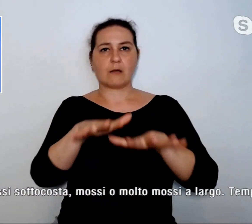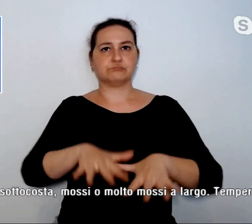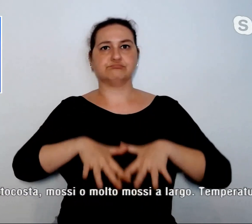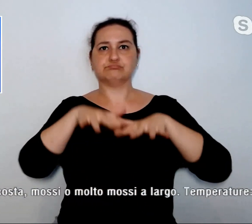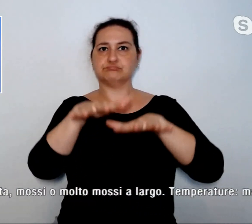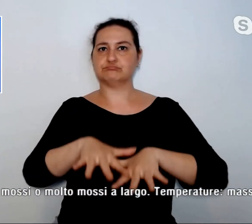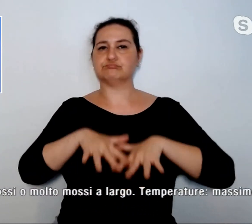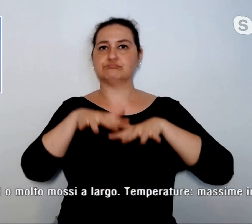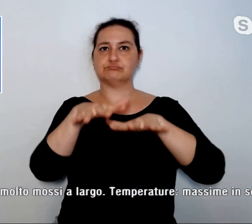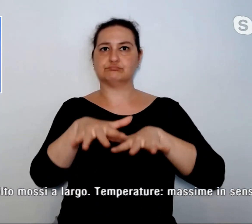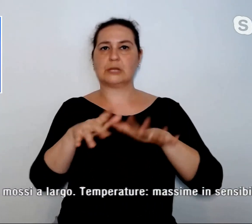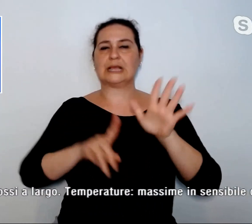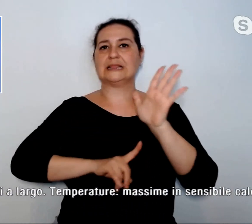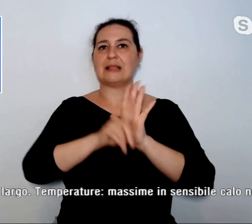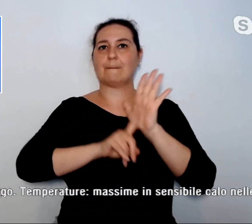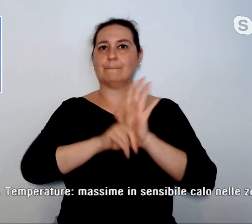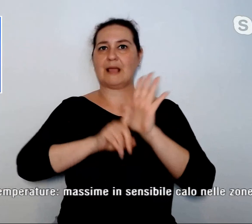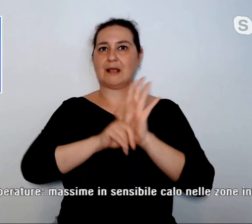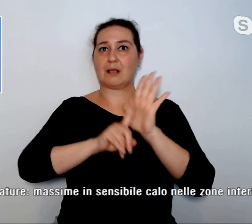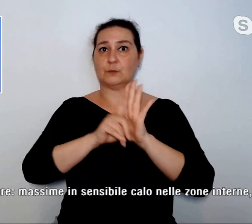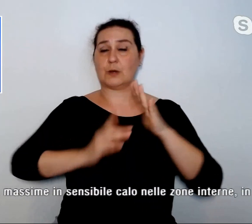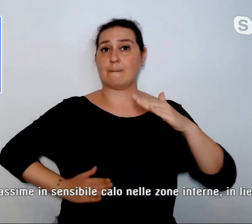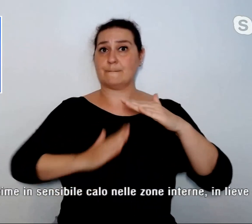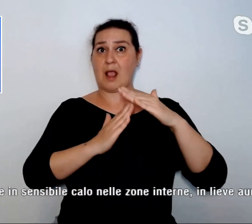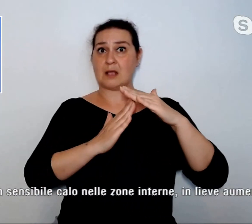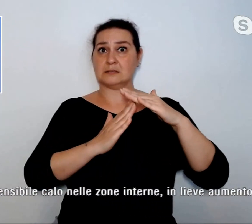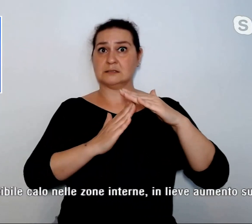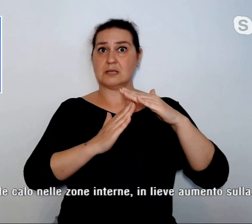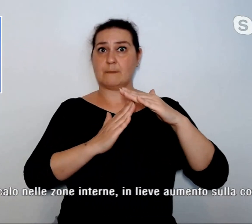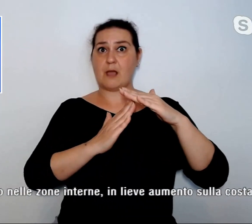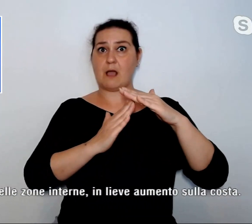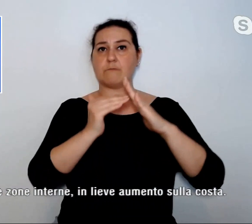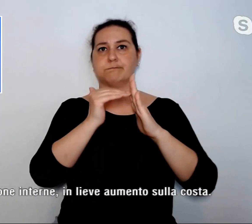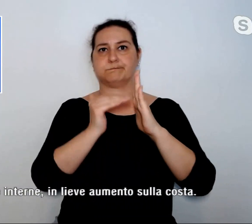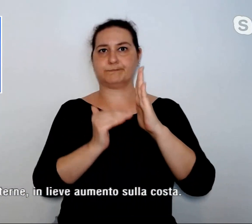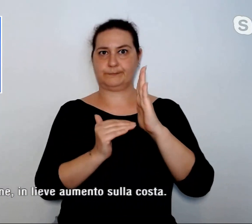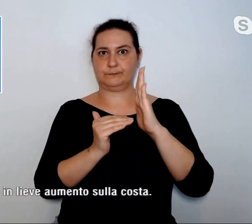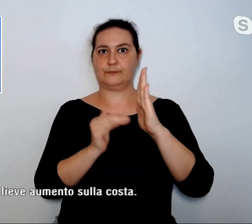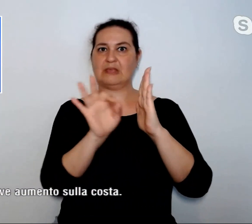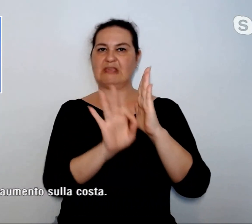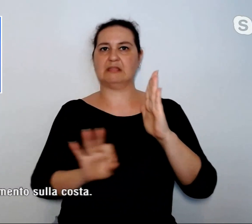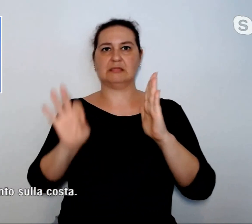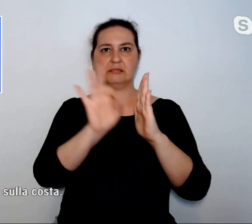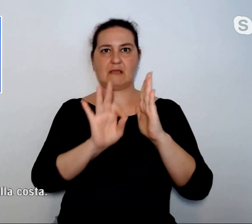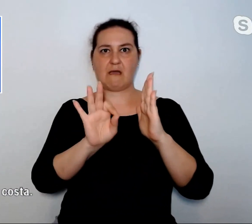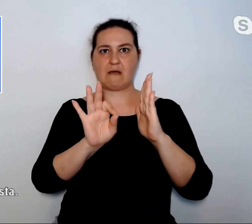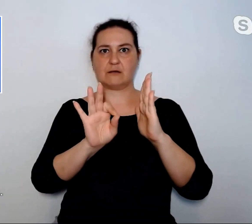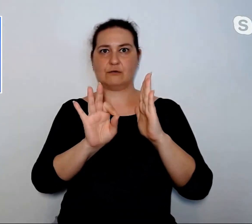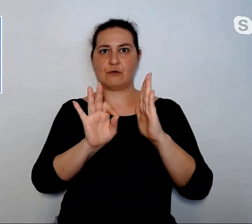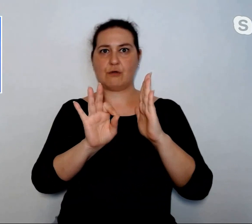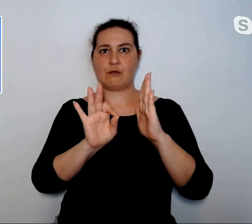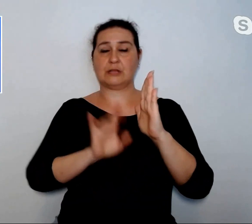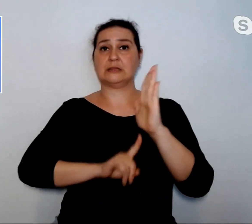Le temperature sono le massime in sensibile calo nelle zone interne, in lieve aumento invece